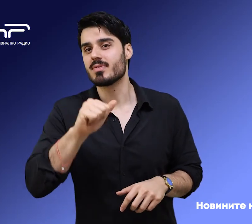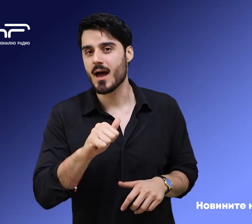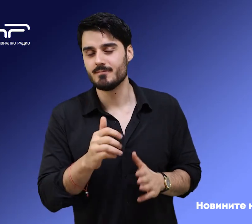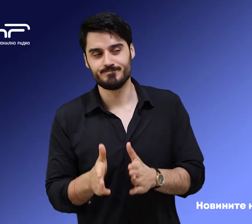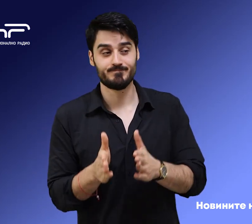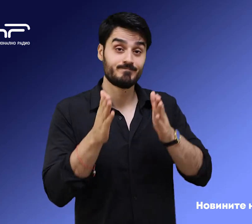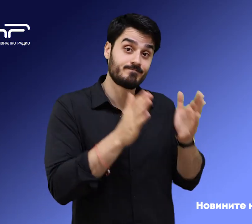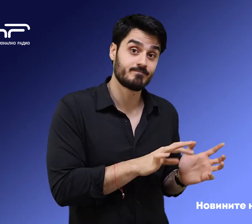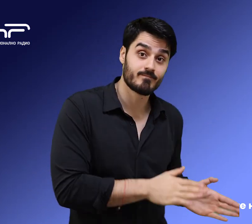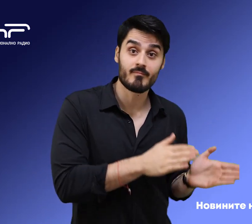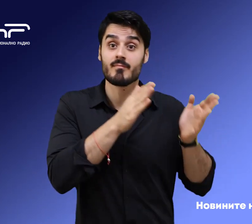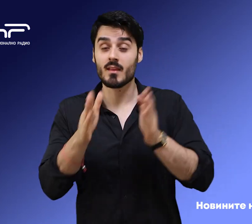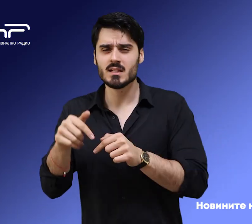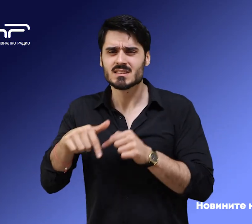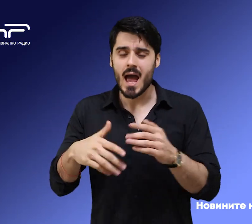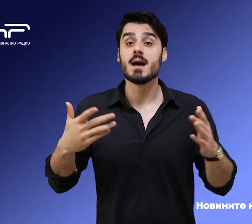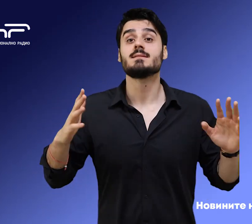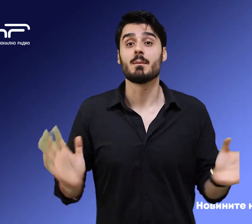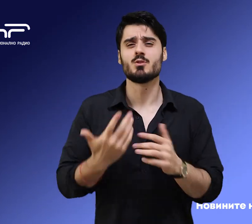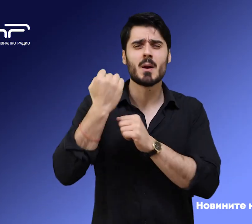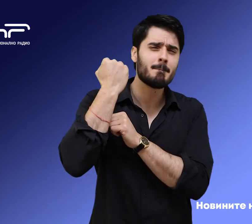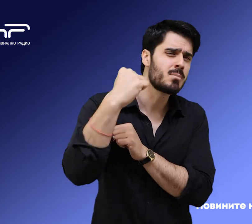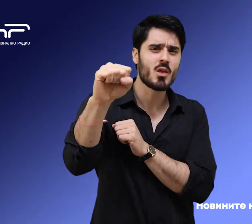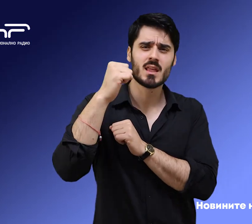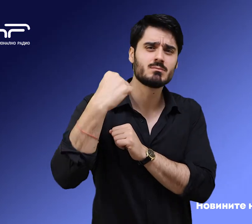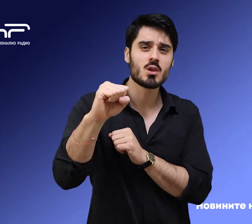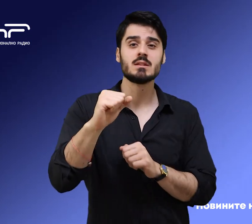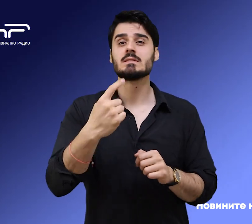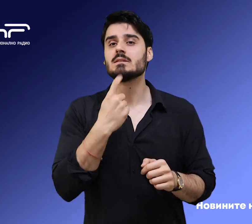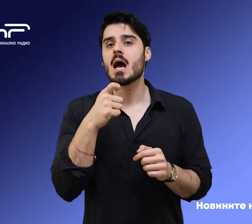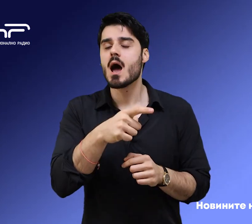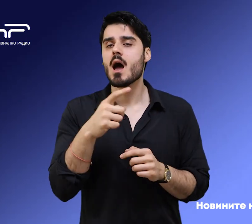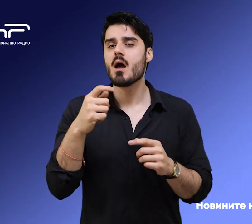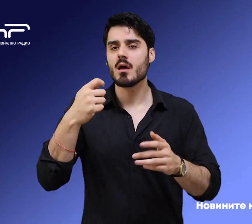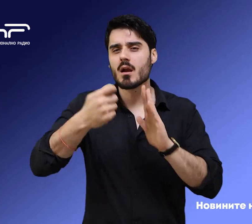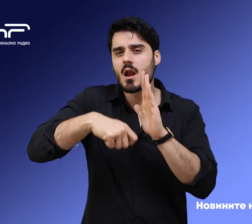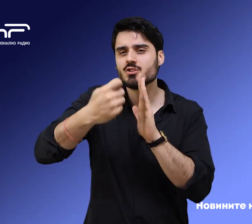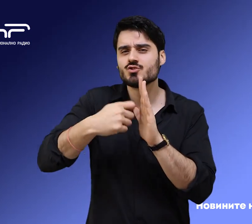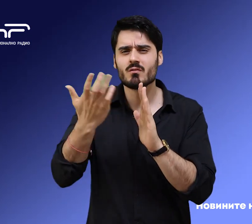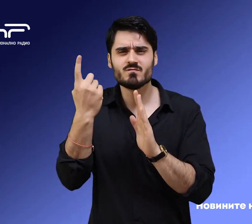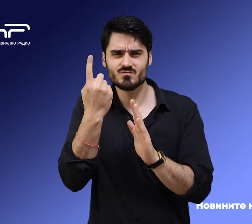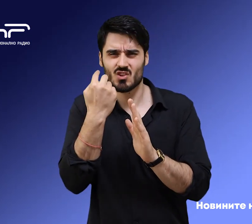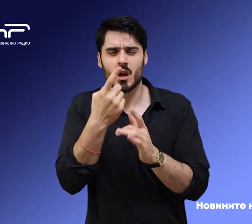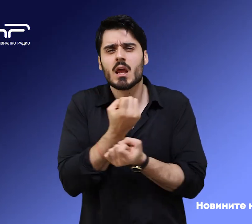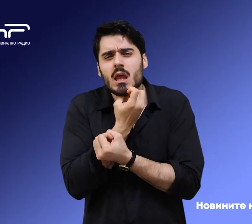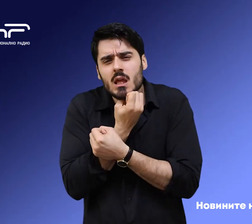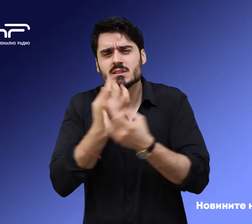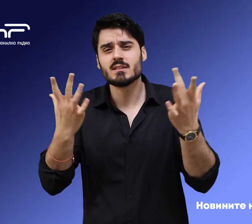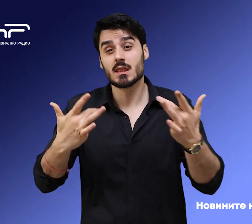И отново у нас протести в защита на режисера Александър Морфов, който вчера беше дисциплинарно уволнен от Народния театър Иван Вазов,